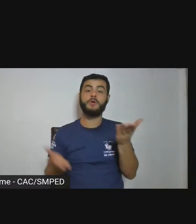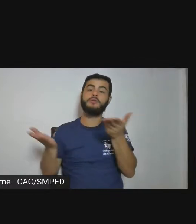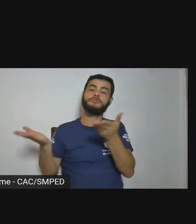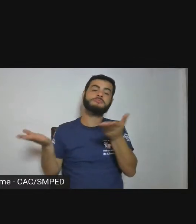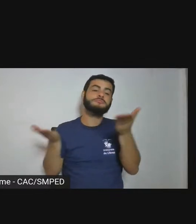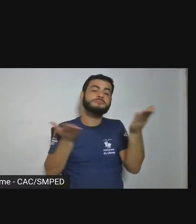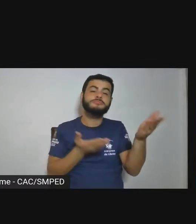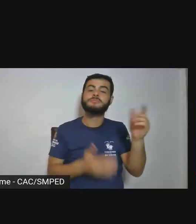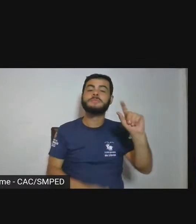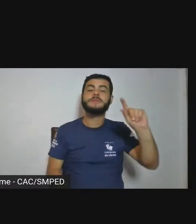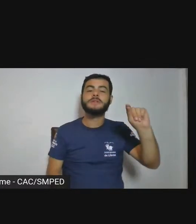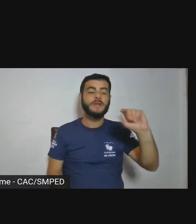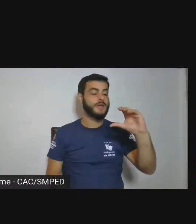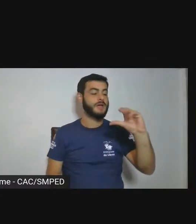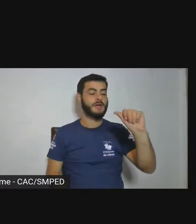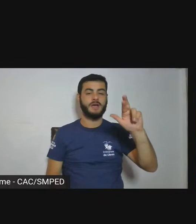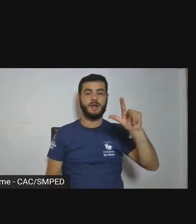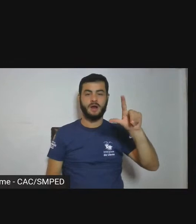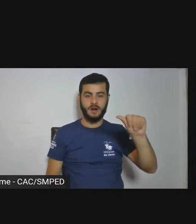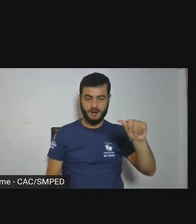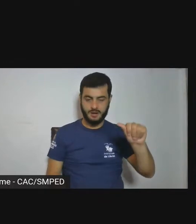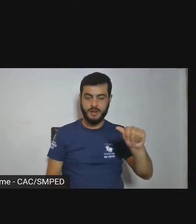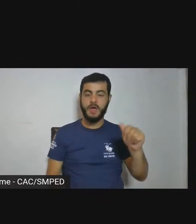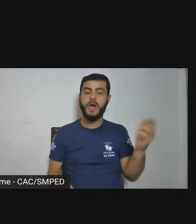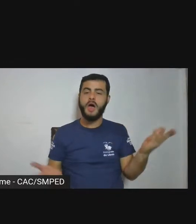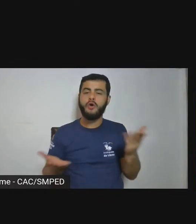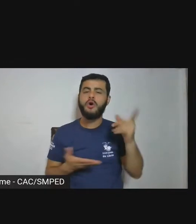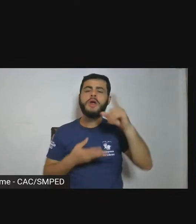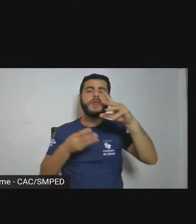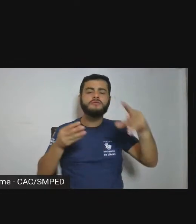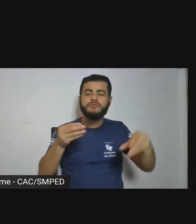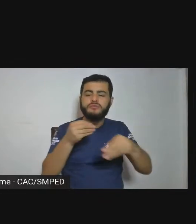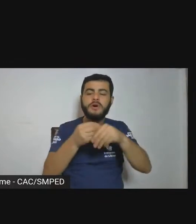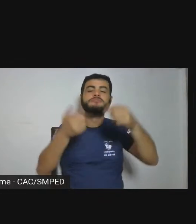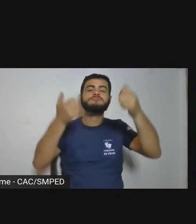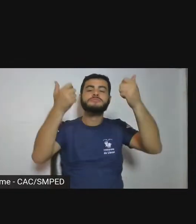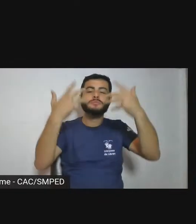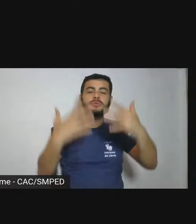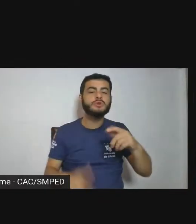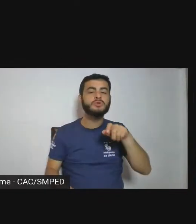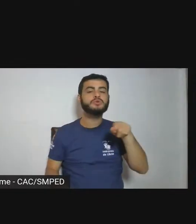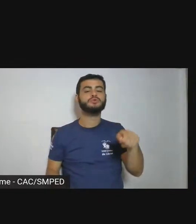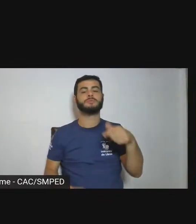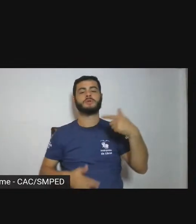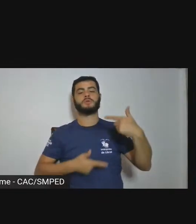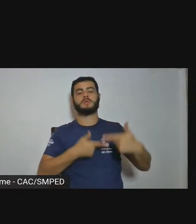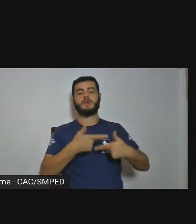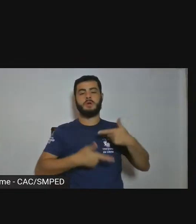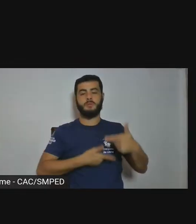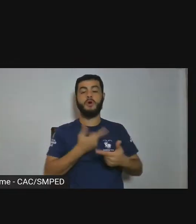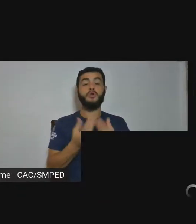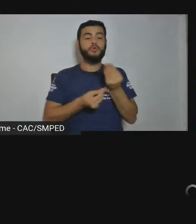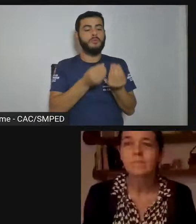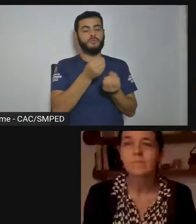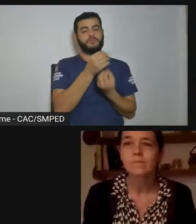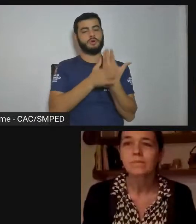fazer as considerações sobre o trabalho e a produção do livro.